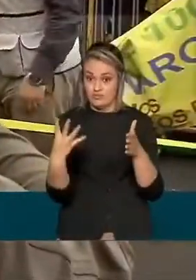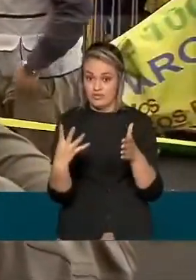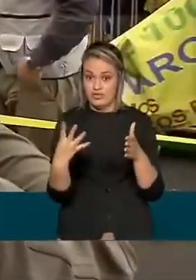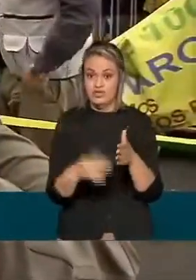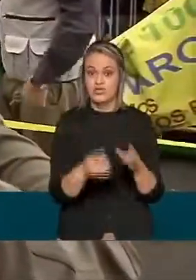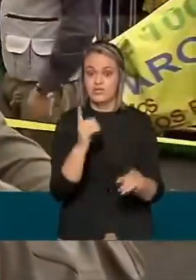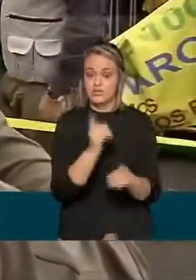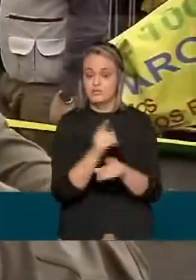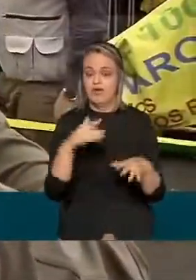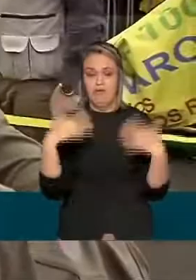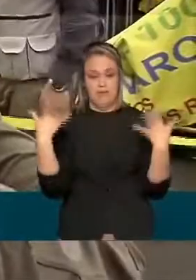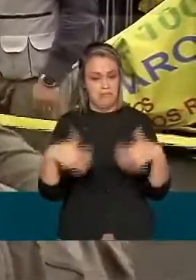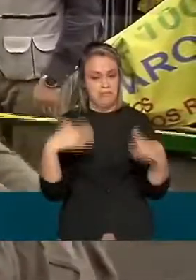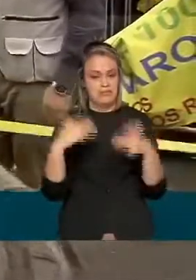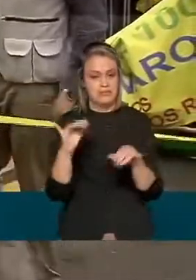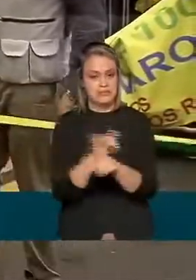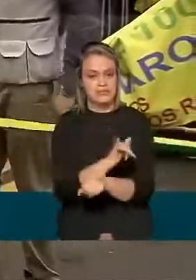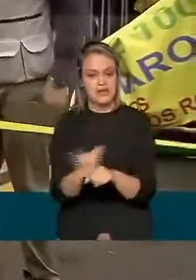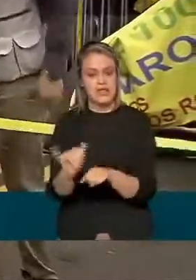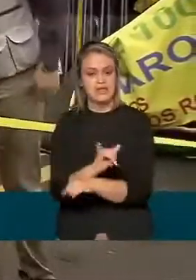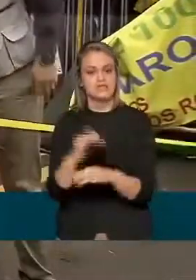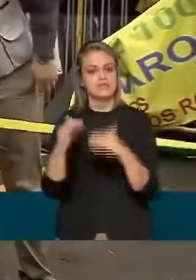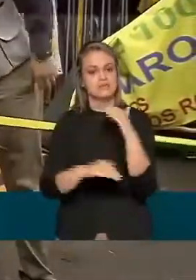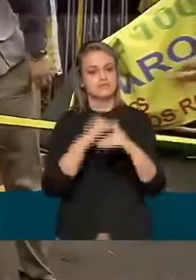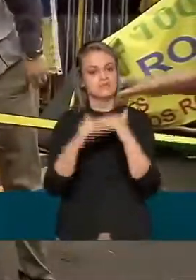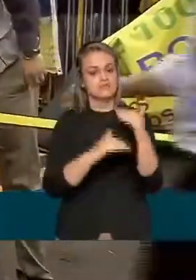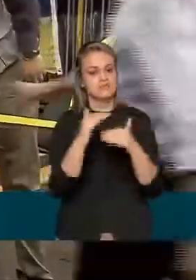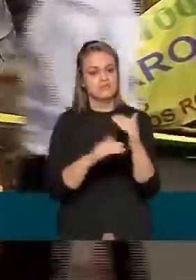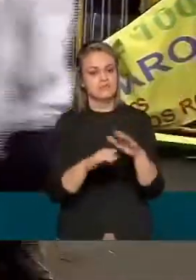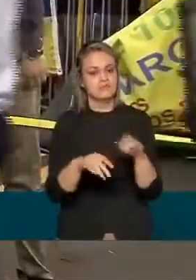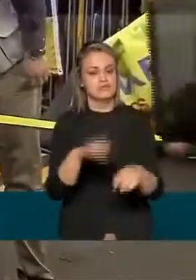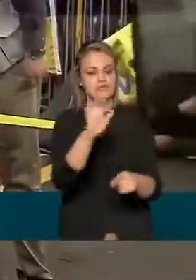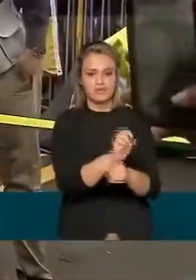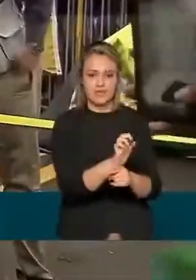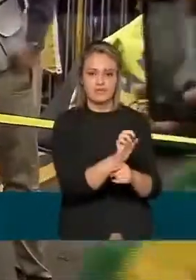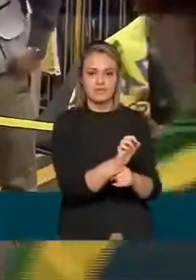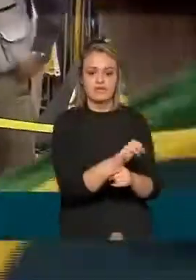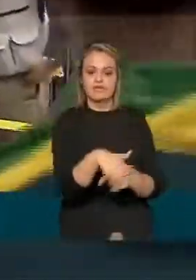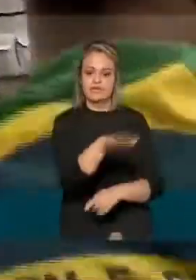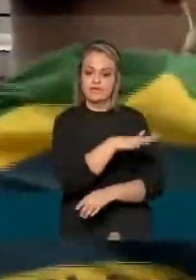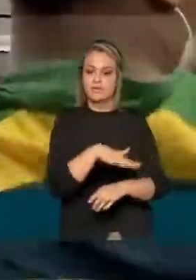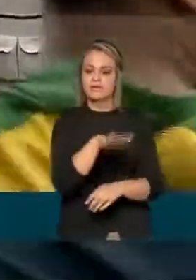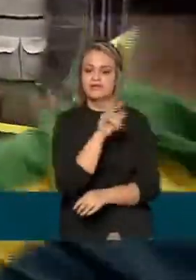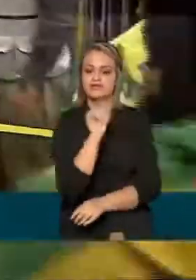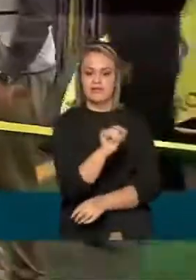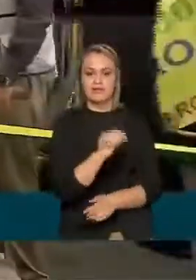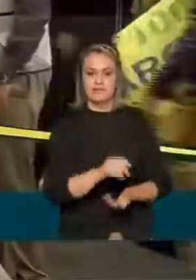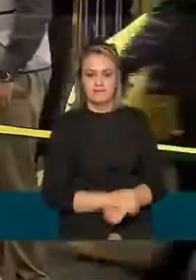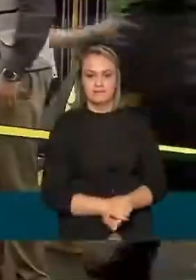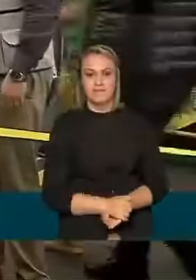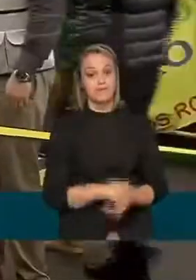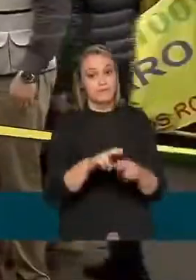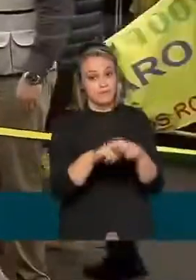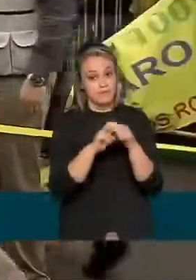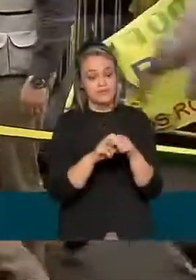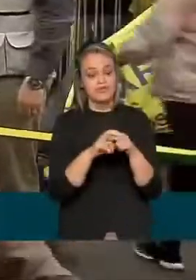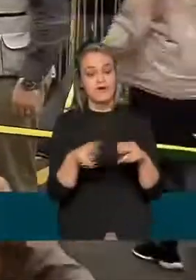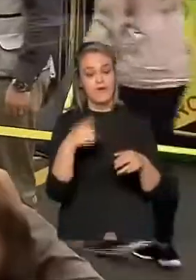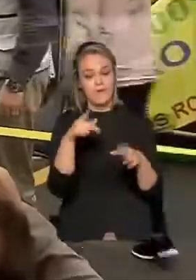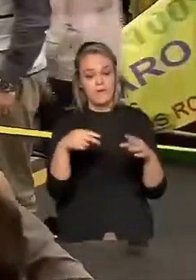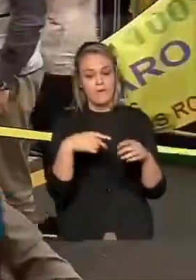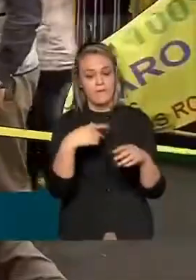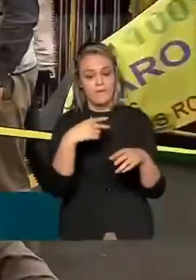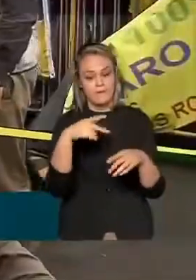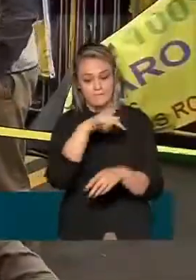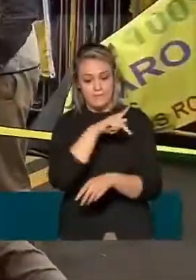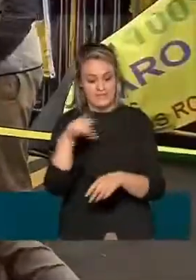considerada uma obra estratégica para o desenvolvimento do Estado e do país. Portanto, agora o presidente vai fazer